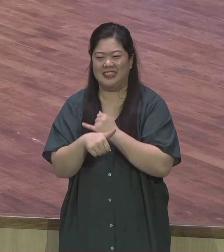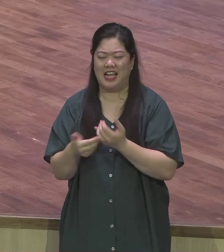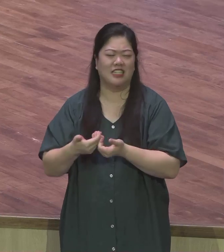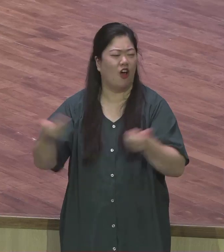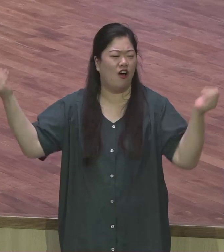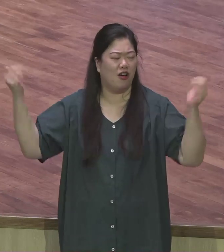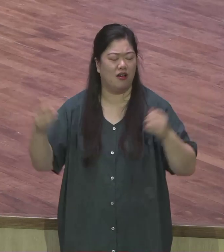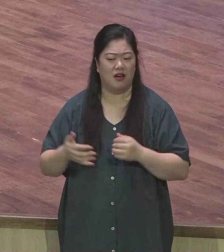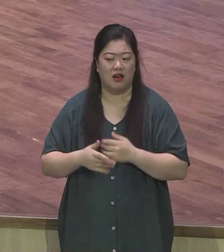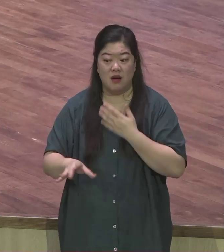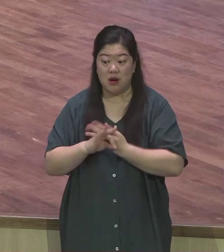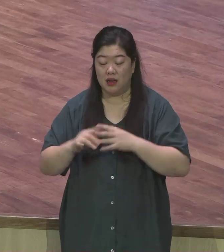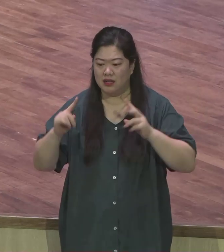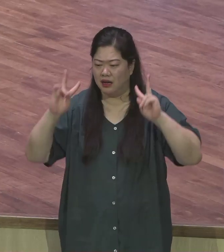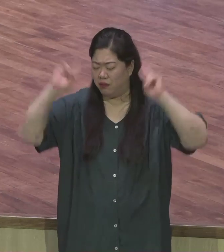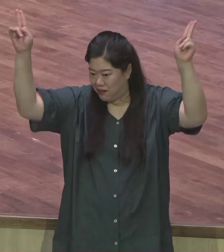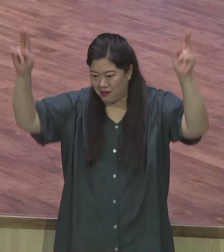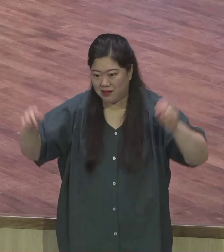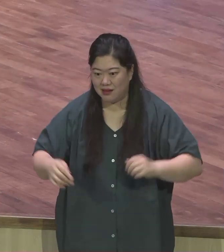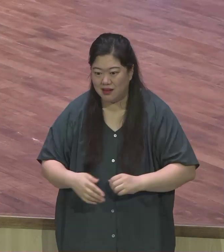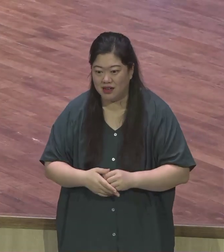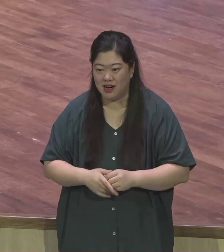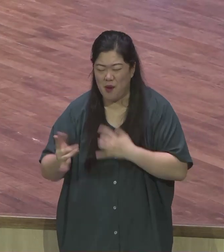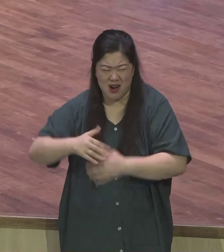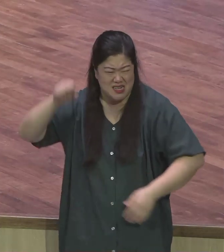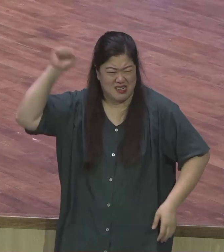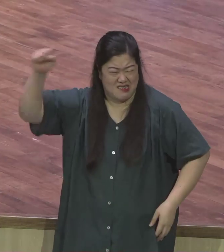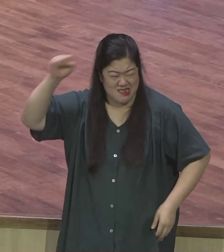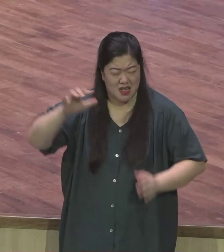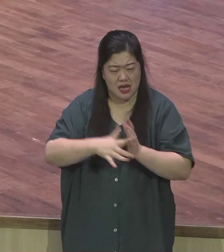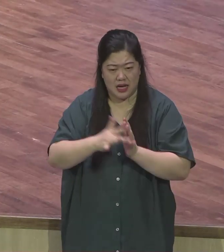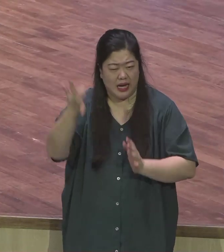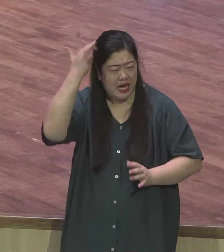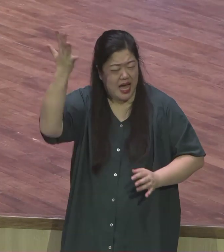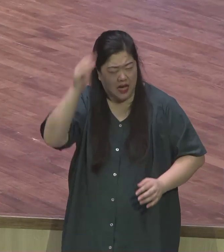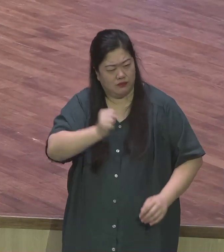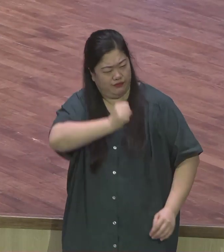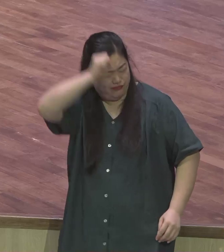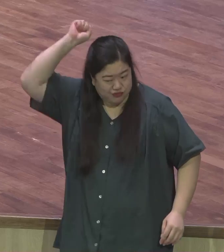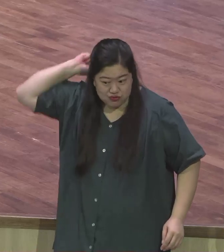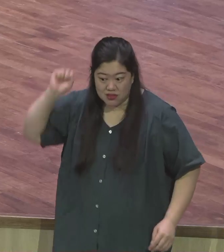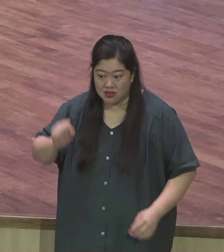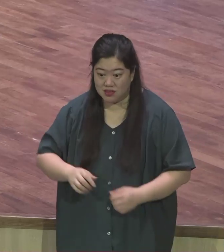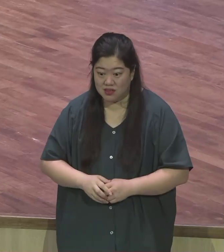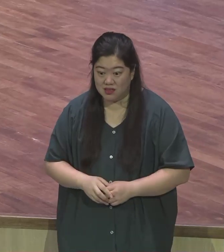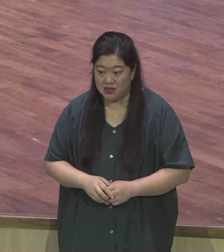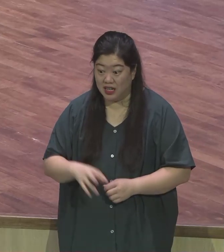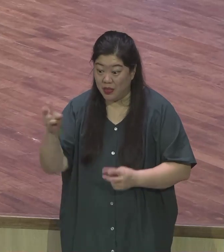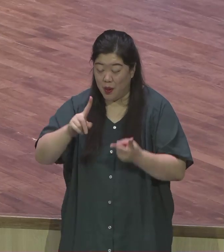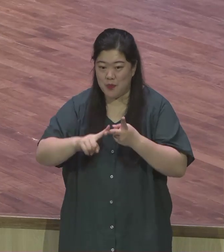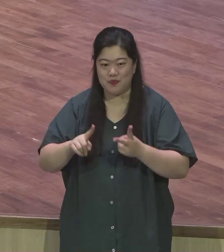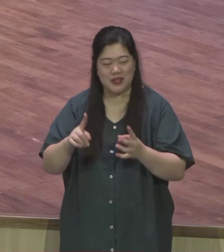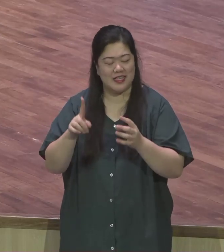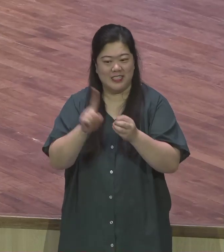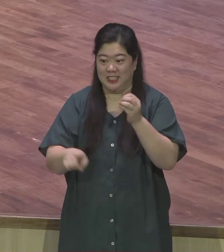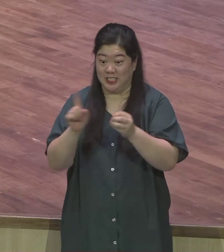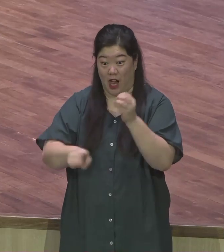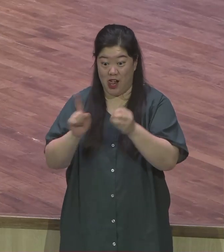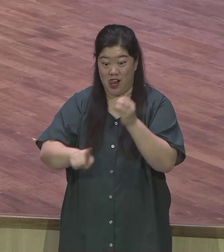할 때 막 머리 삭발을 한다든지 아니면 우리가 불교 같은 경우도 추구할 때 어떤 세속과의 연을 끊겠다는 의미로 머리를